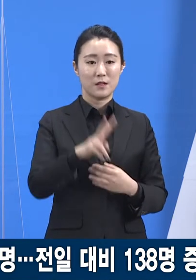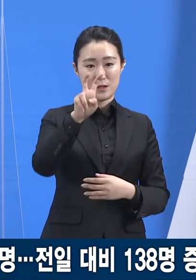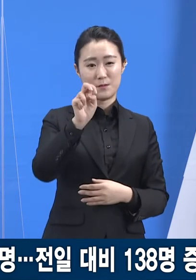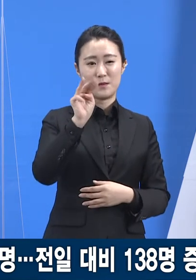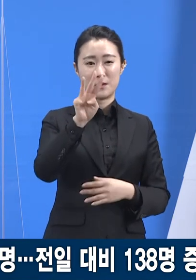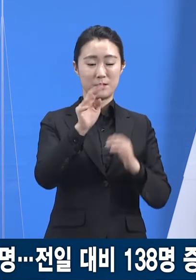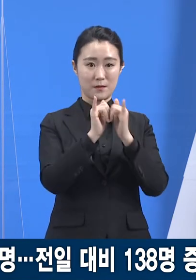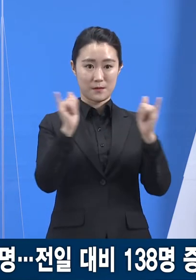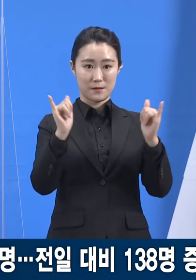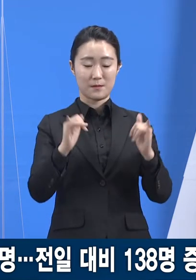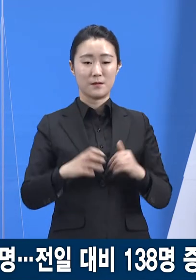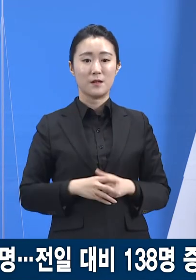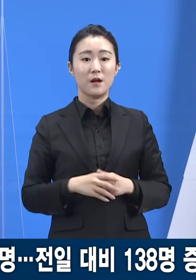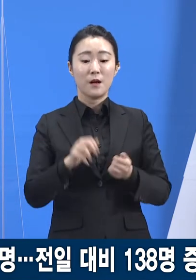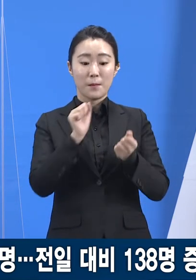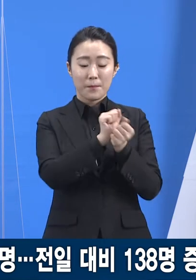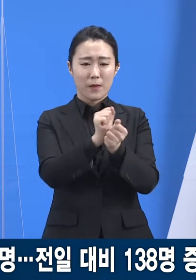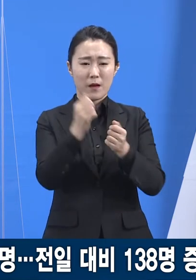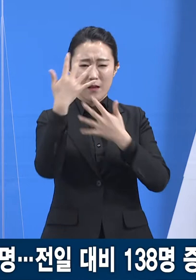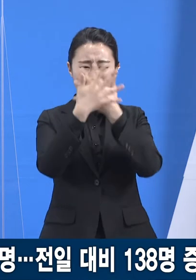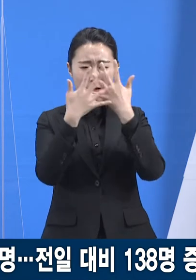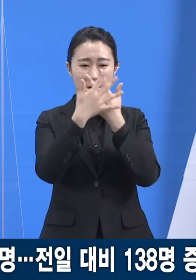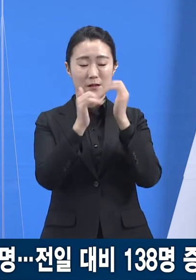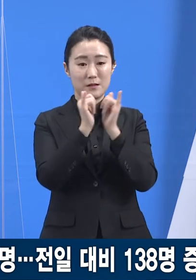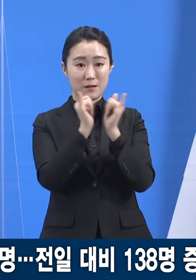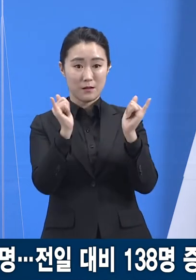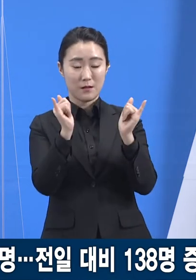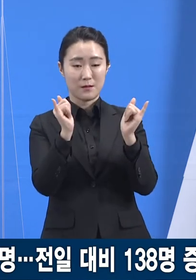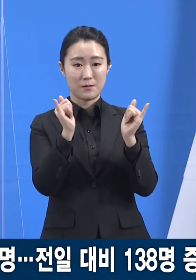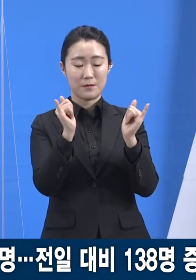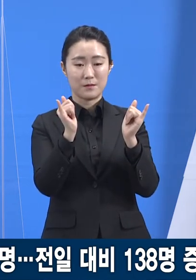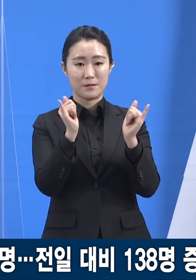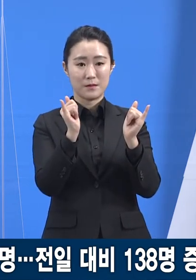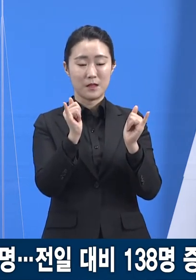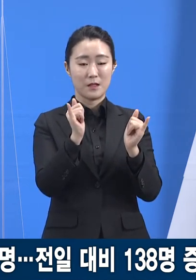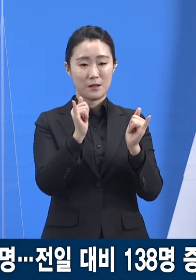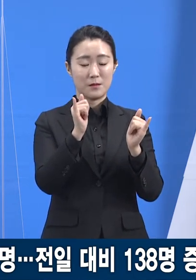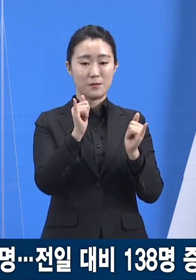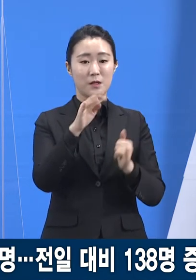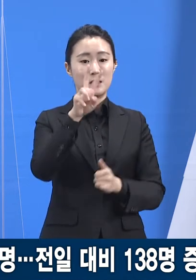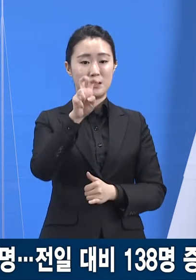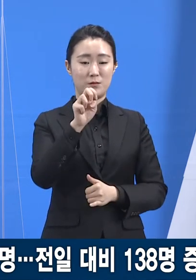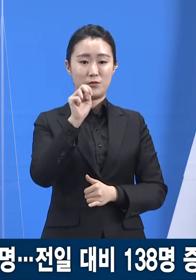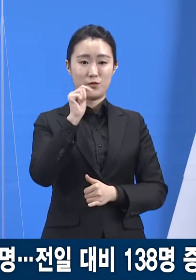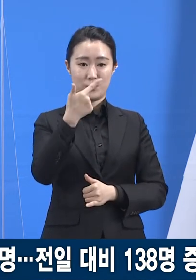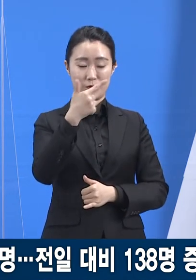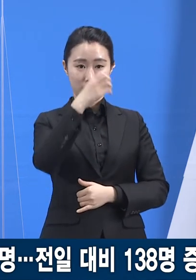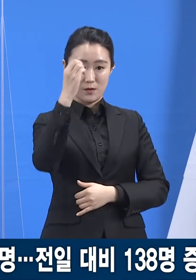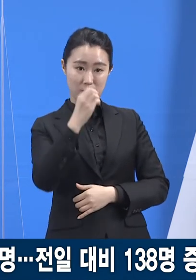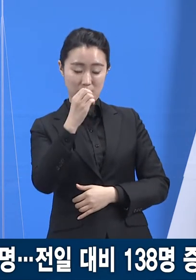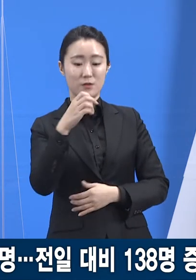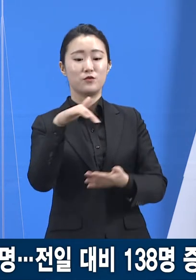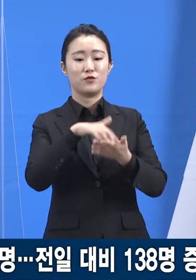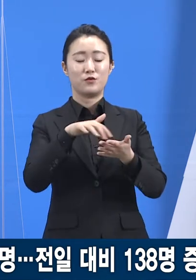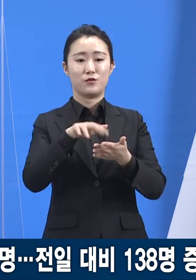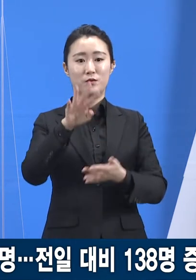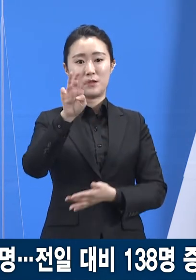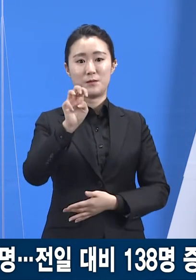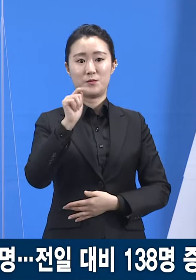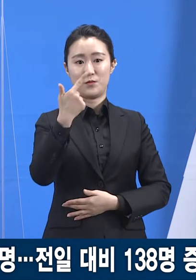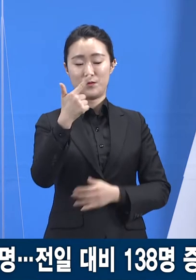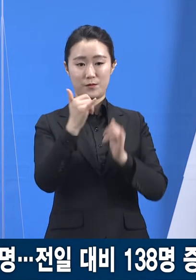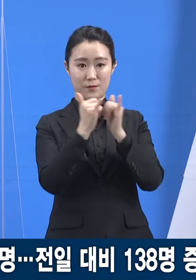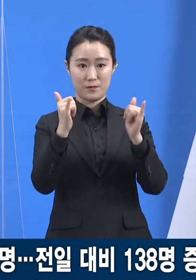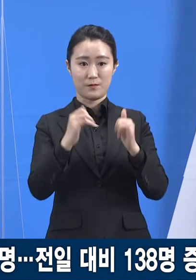감염 경로를 알 수 없는 확진자는 26.1%인 36명입니다. 요양병원,